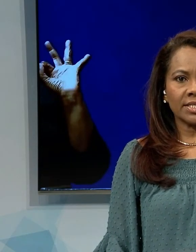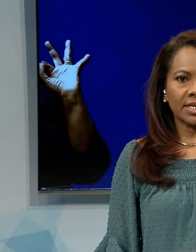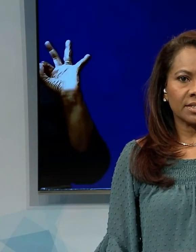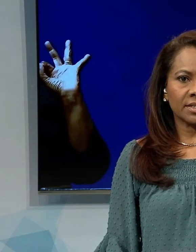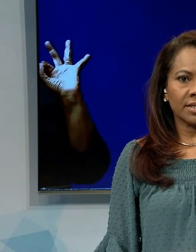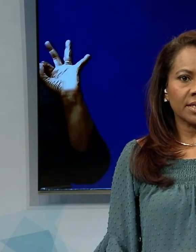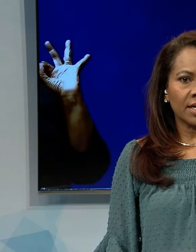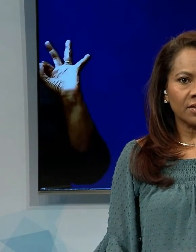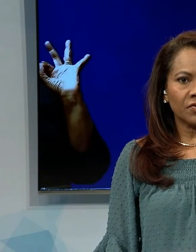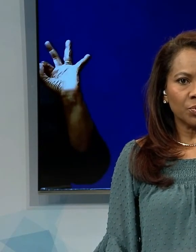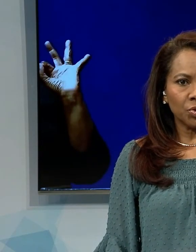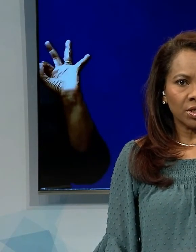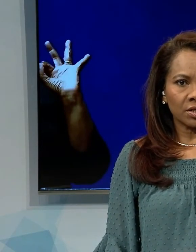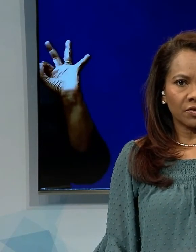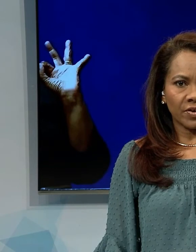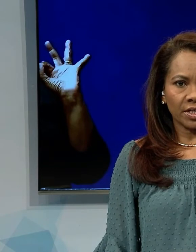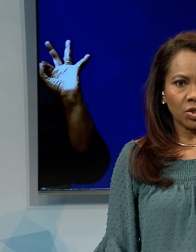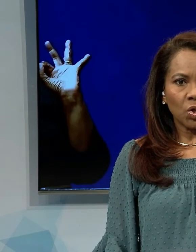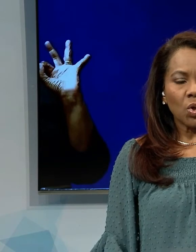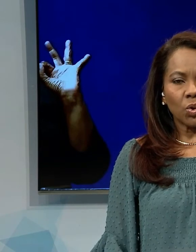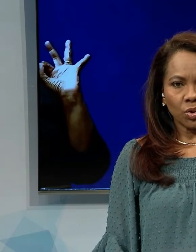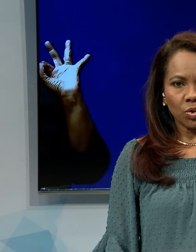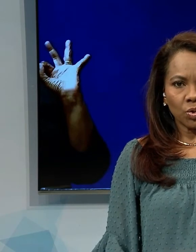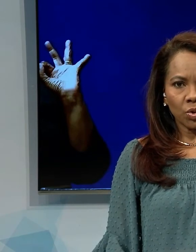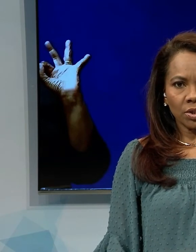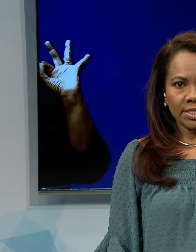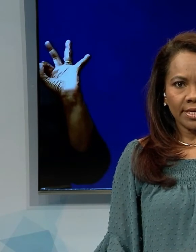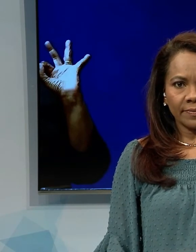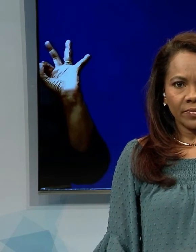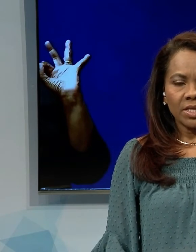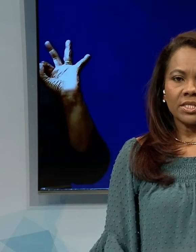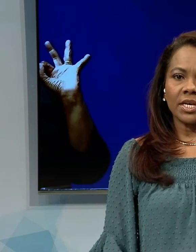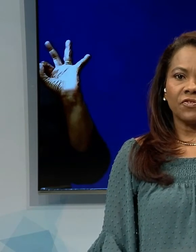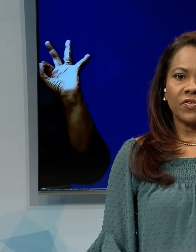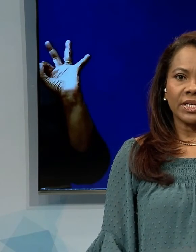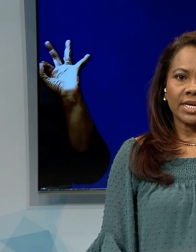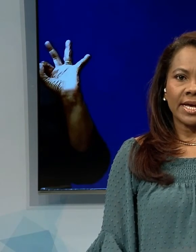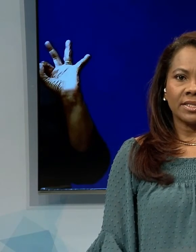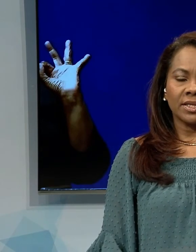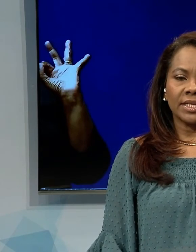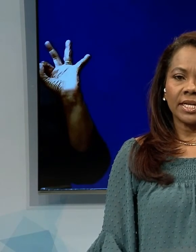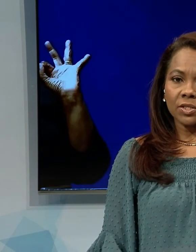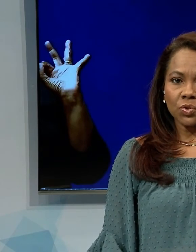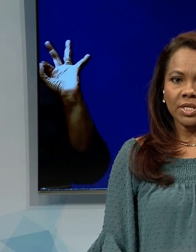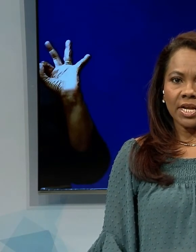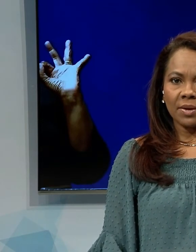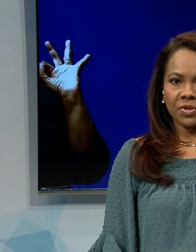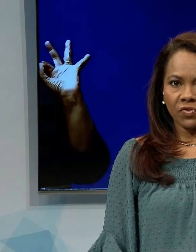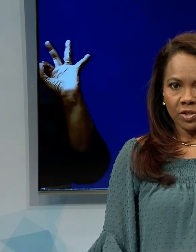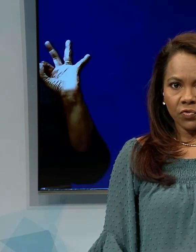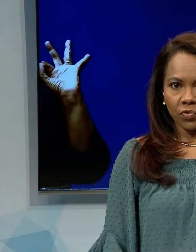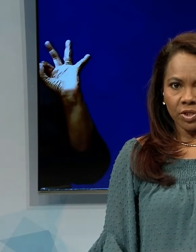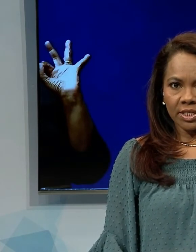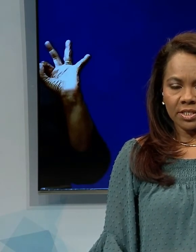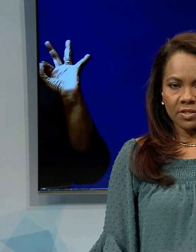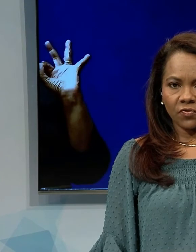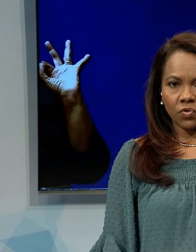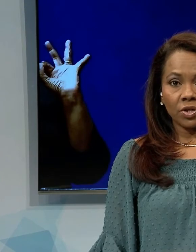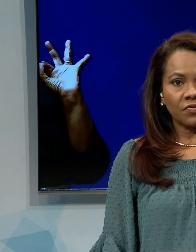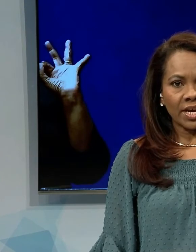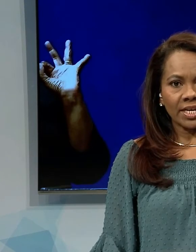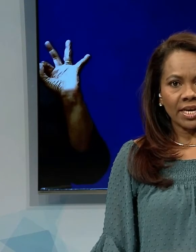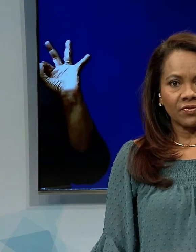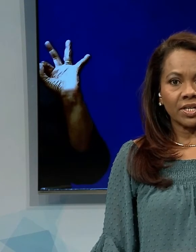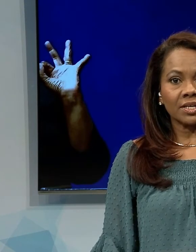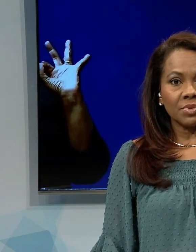Veiligheid, zegt dat alle vermoedelijke gevallen onder controle zijn. Ze geeft verder aan dat elke Surinamer verantwoordelijk is